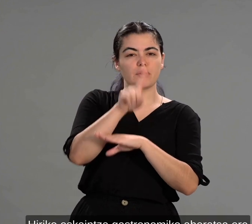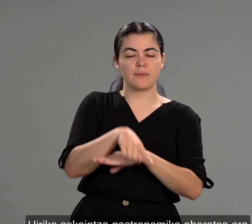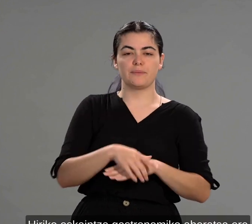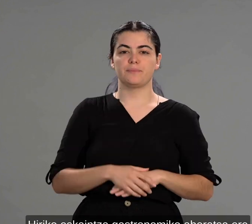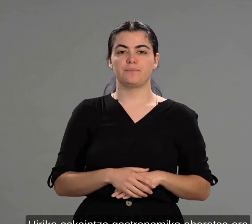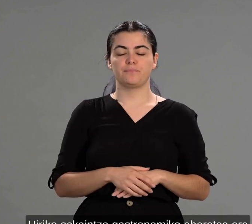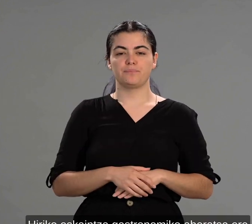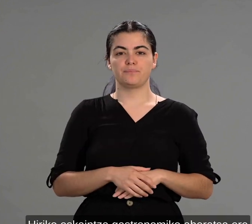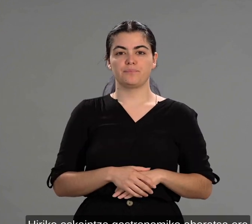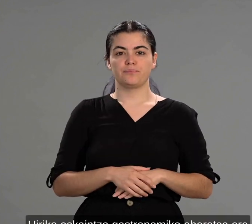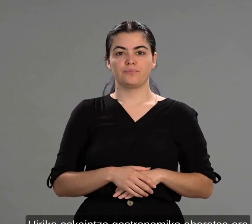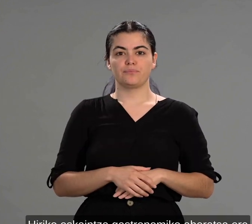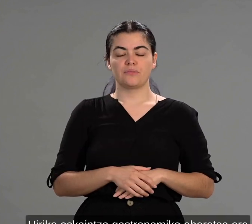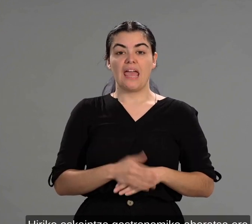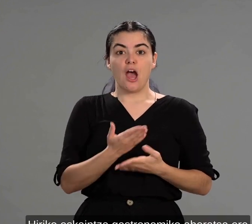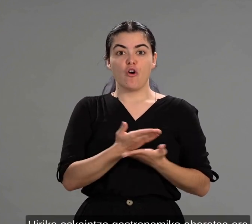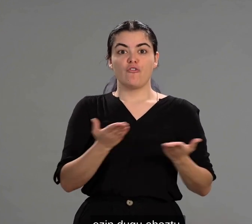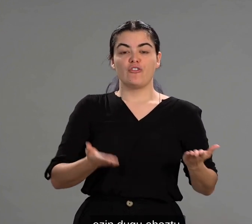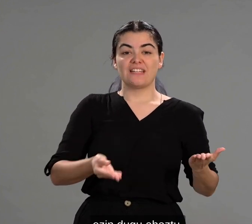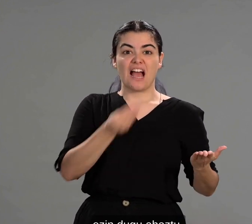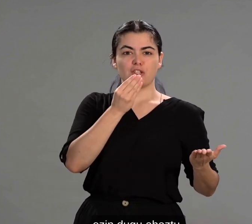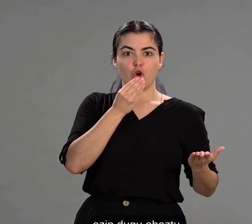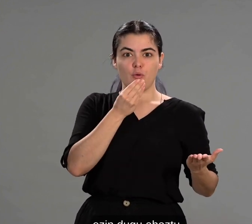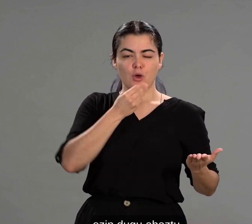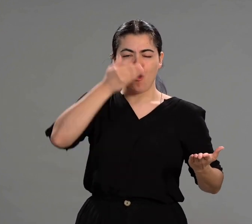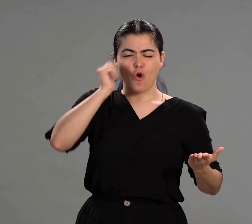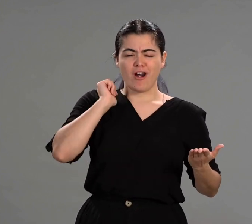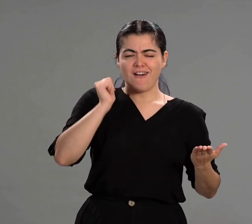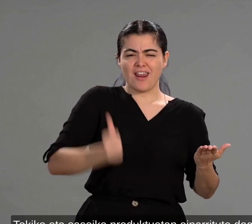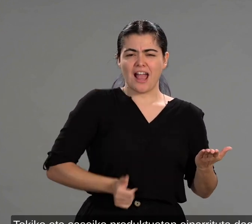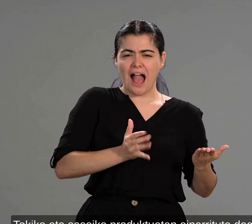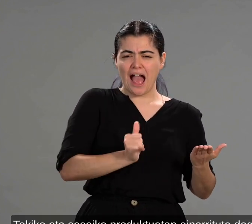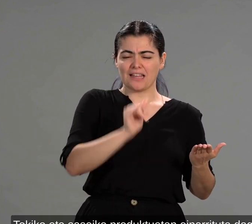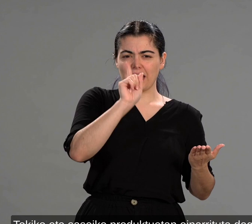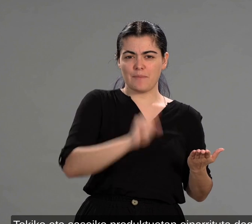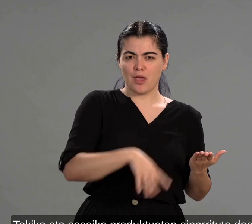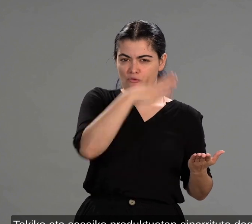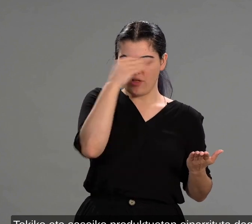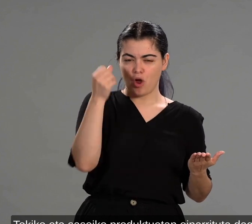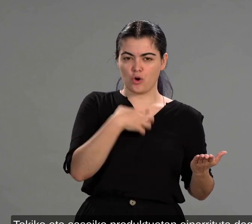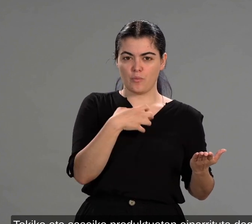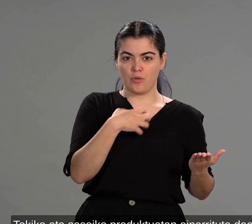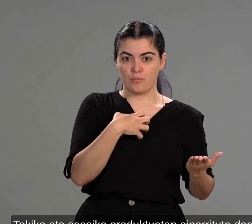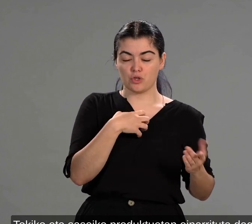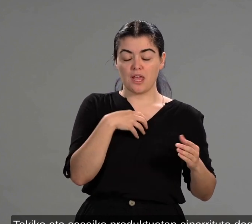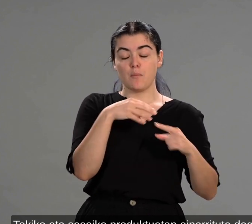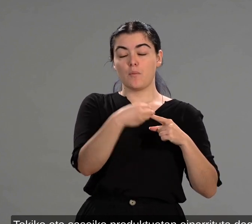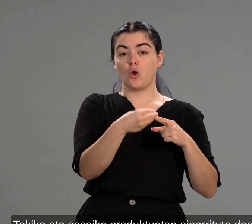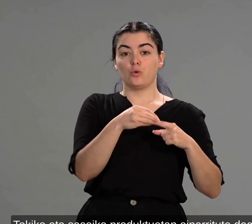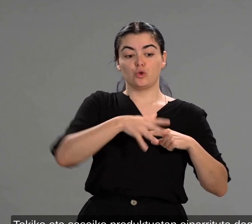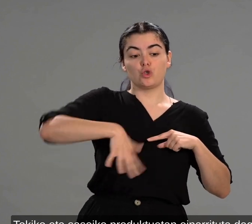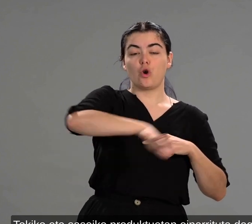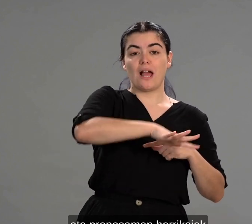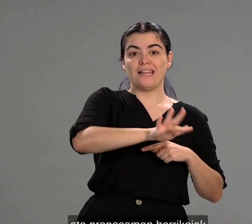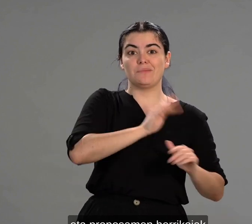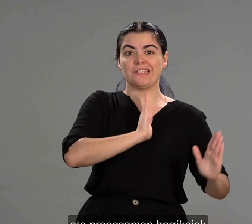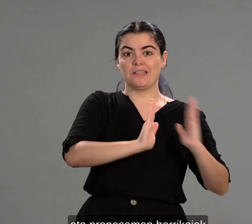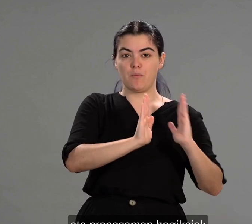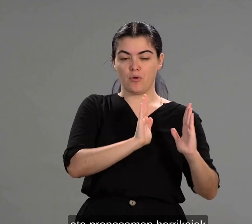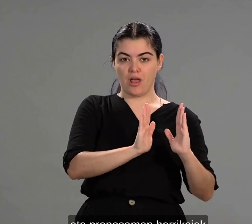eskaintza gastronomikoa beratza ere ezin dugua aztu. Tokiko eta sasoiko produktuetan oinarrituta dago eta proposamen